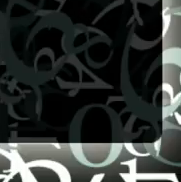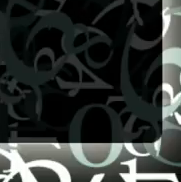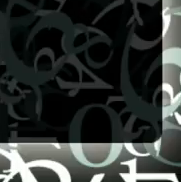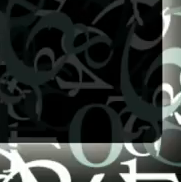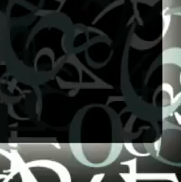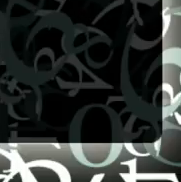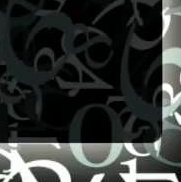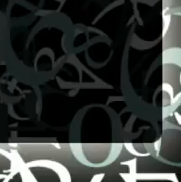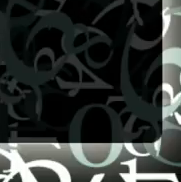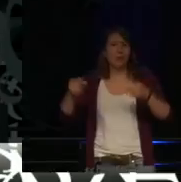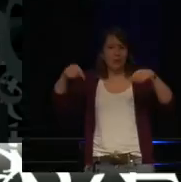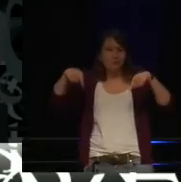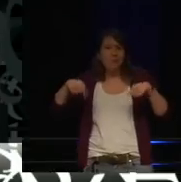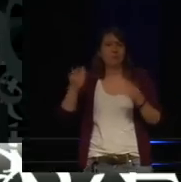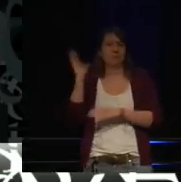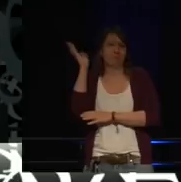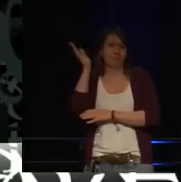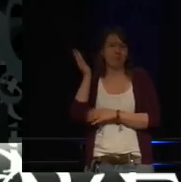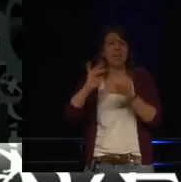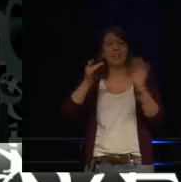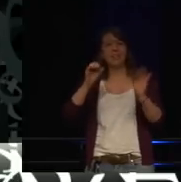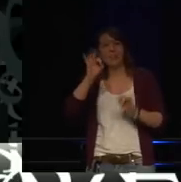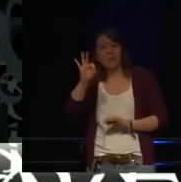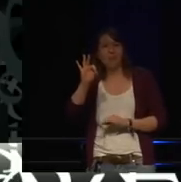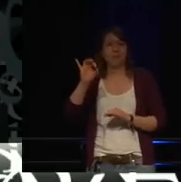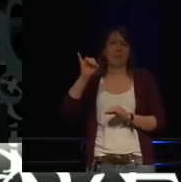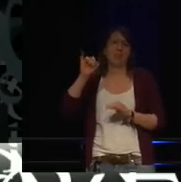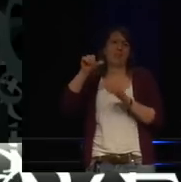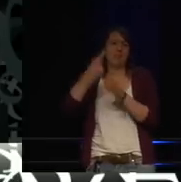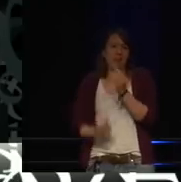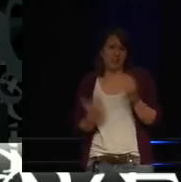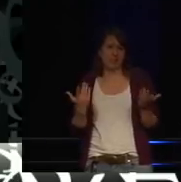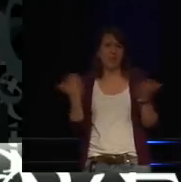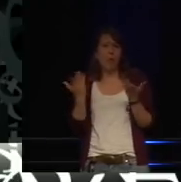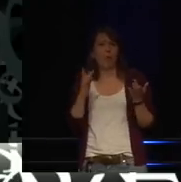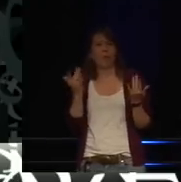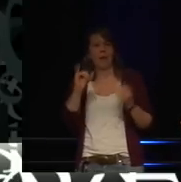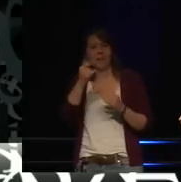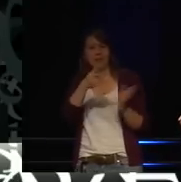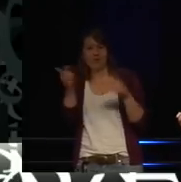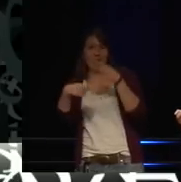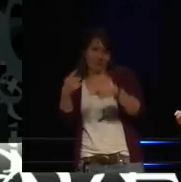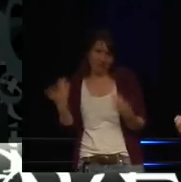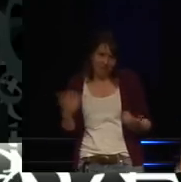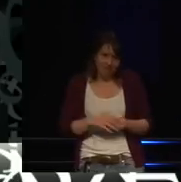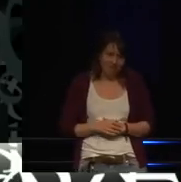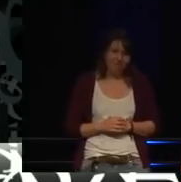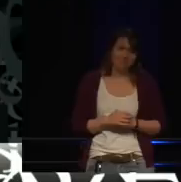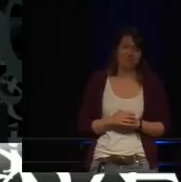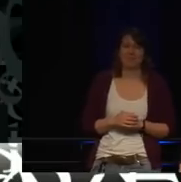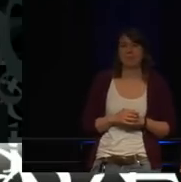welcome to the talk Internet of Fails. Wo IoT daneben geht.